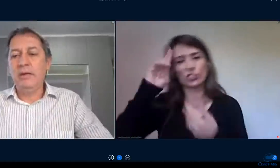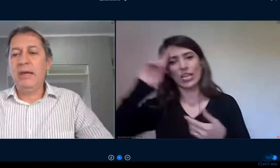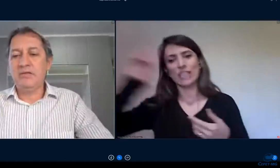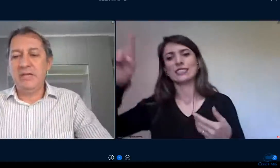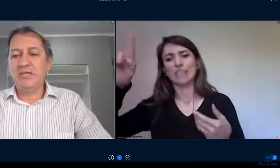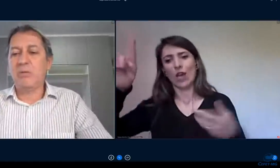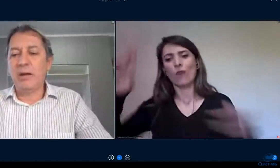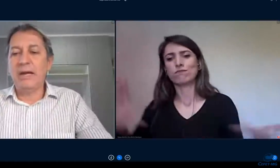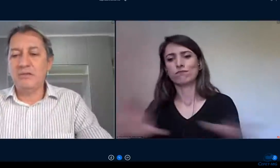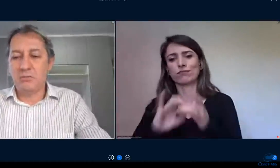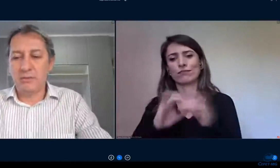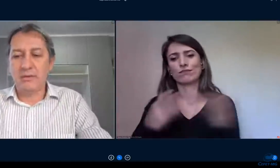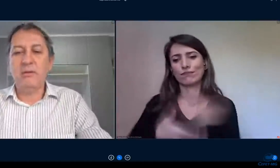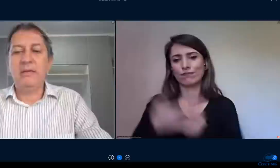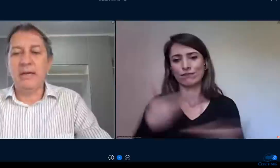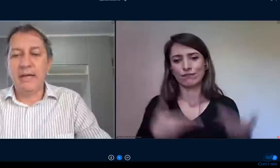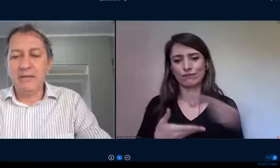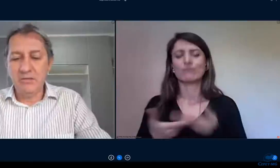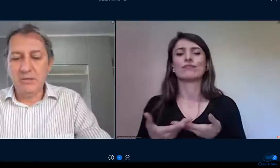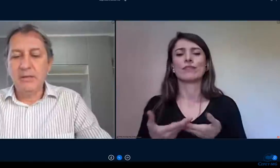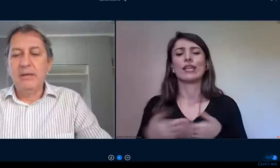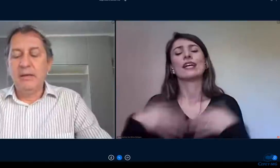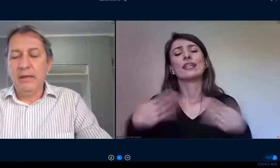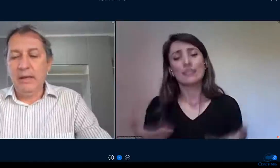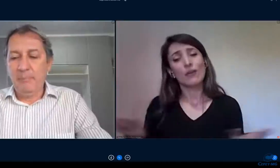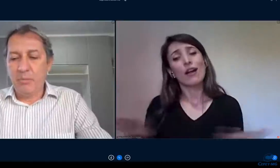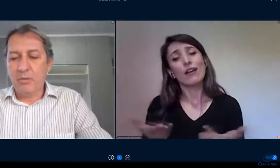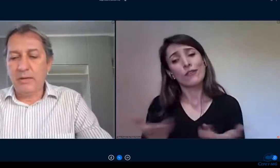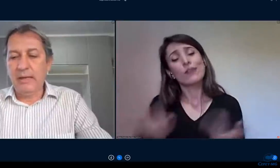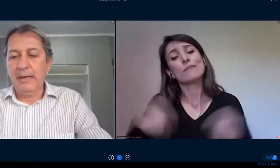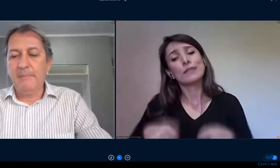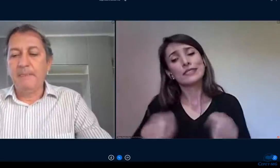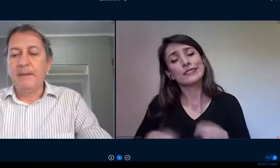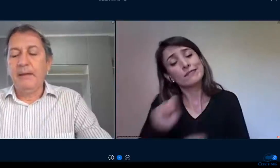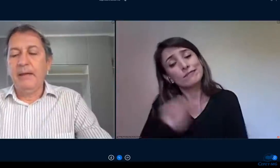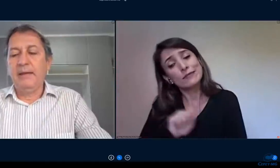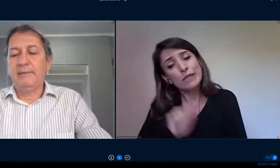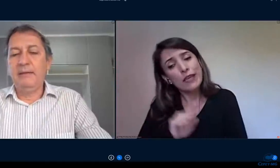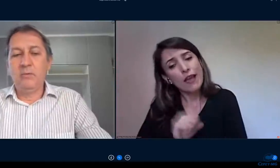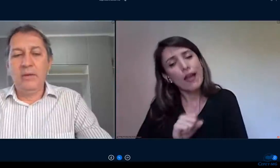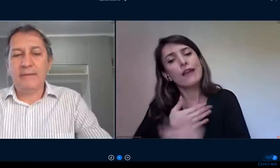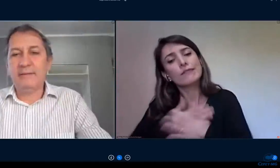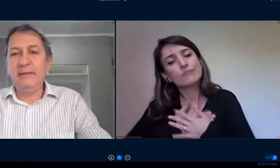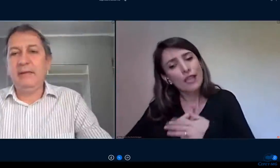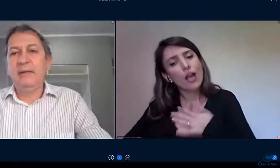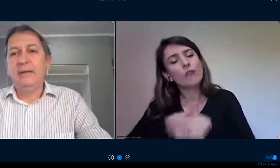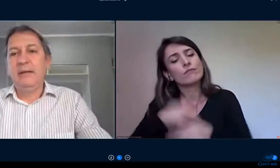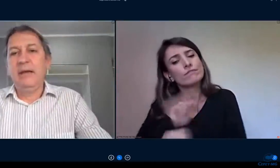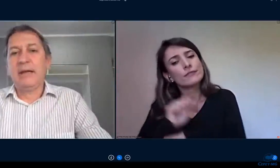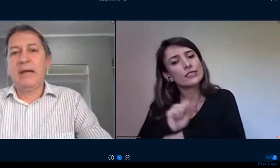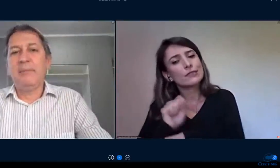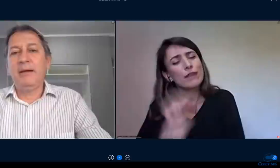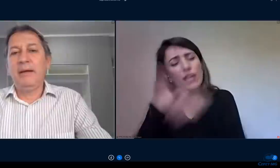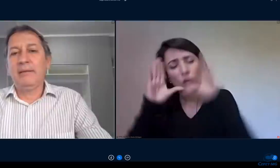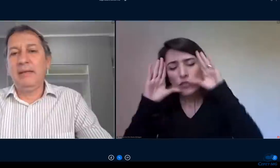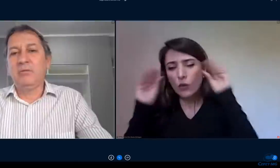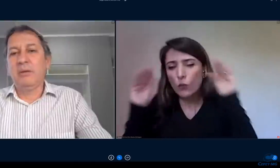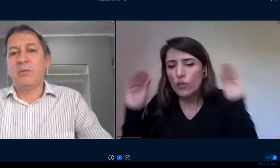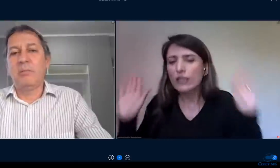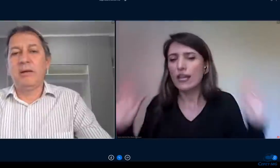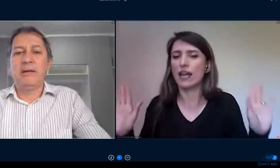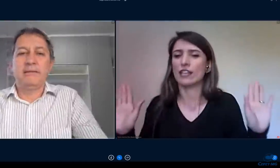que a gente aguarde com tranquilidade porque se não é assim acaba